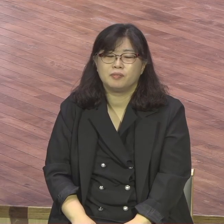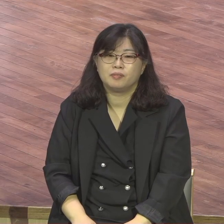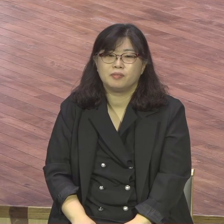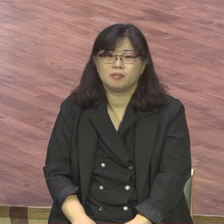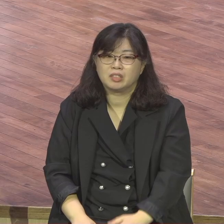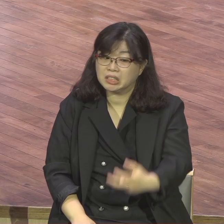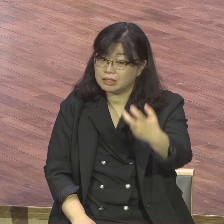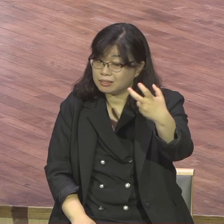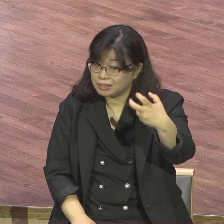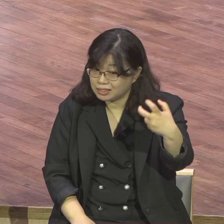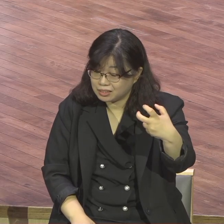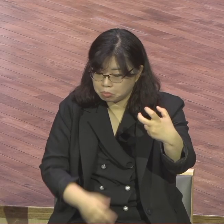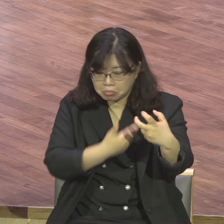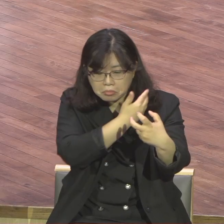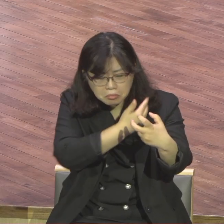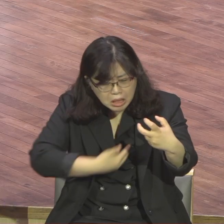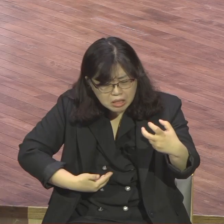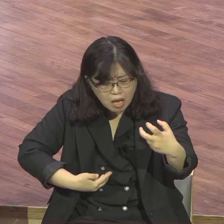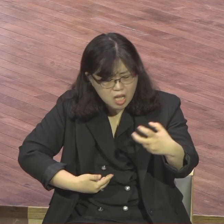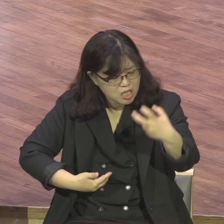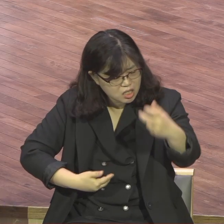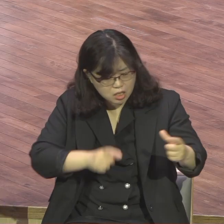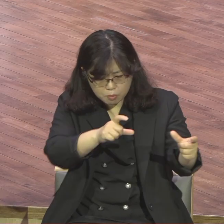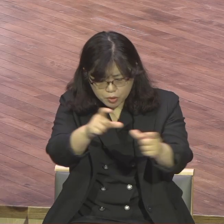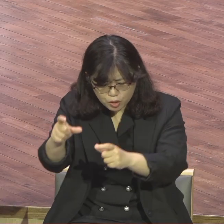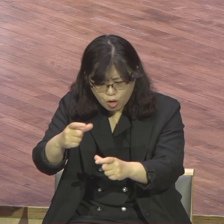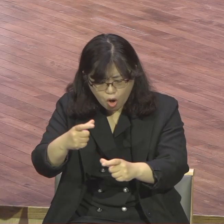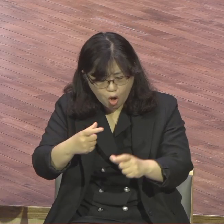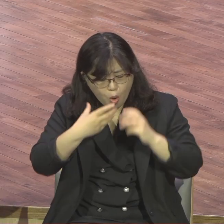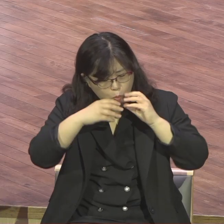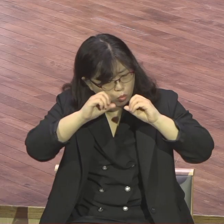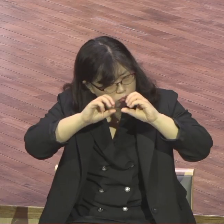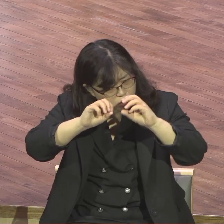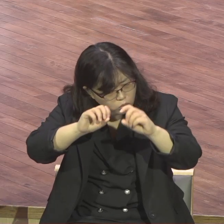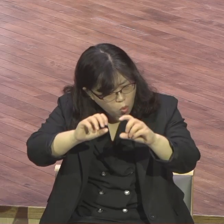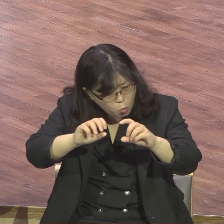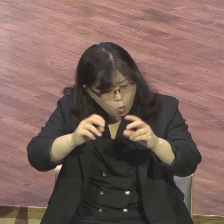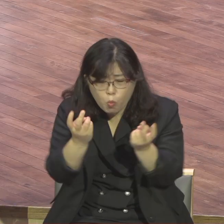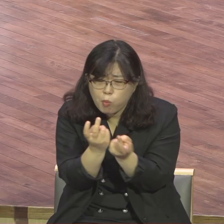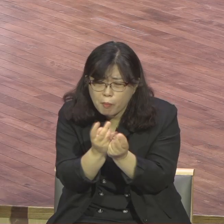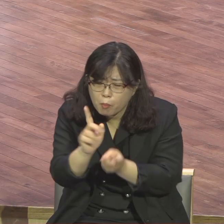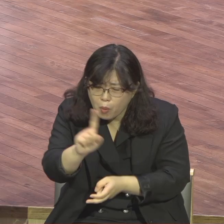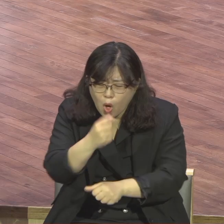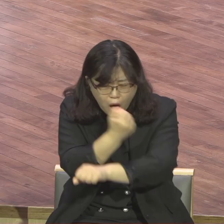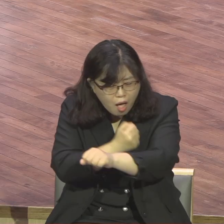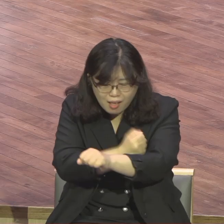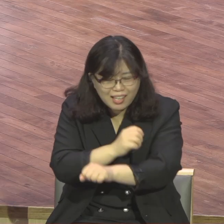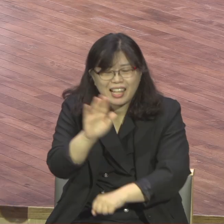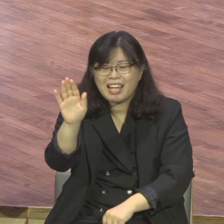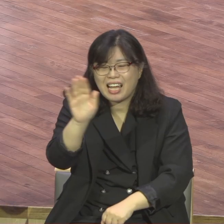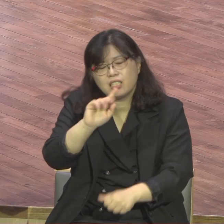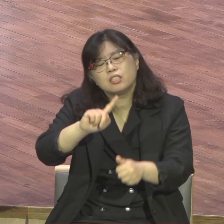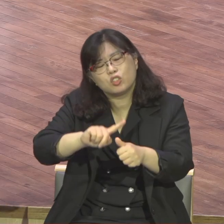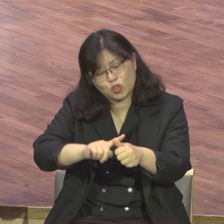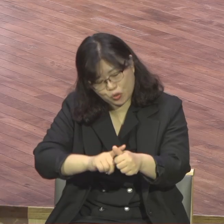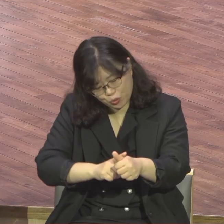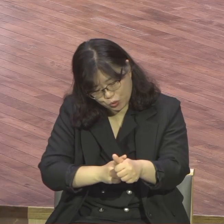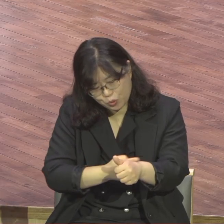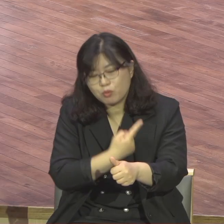70인 제자 70지역 보고 이거는 저절로 다 되게 되죠 되게 된다니까요 모든 진앙생활에 힘든 게